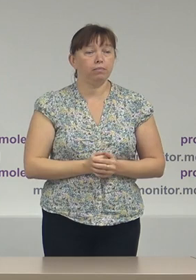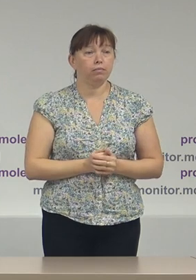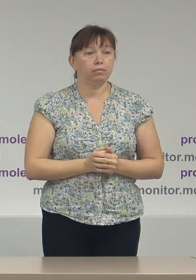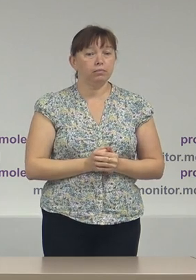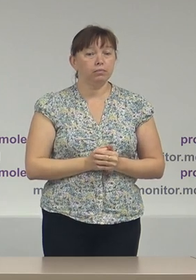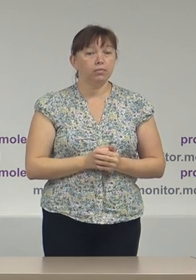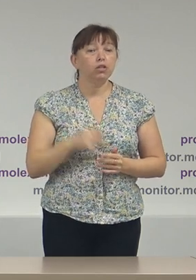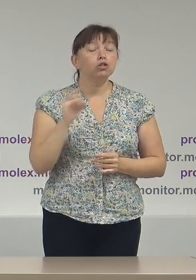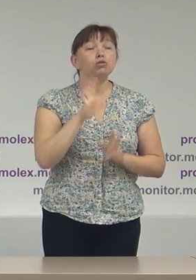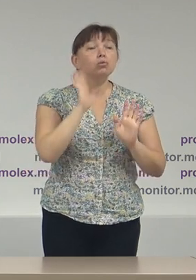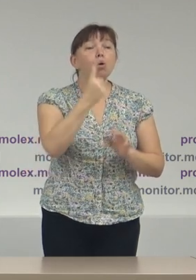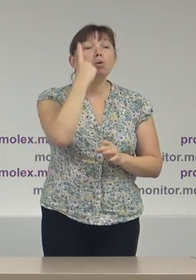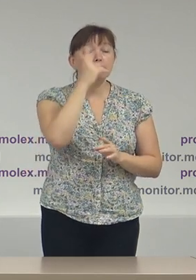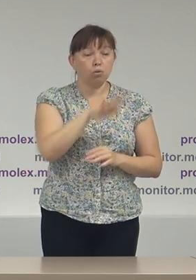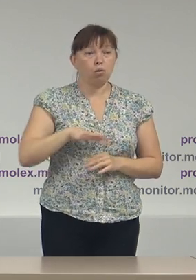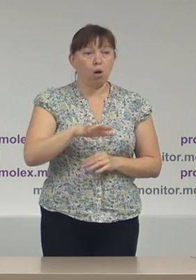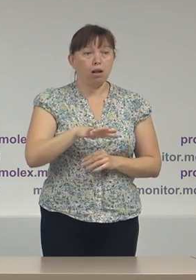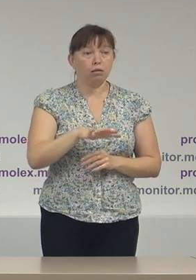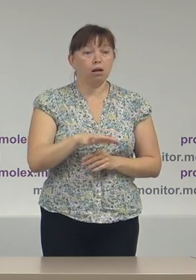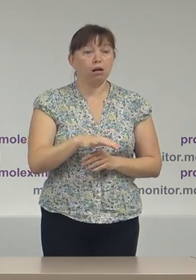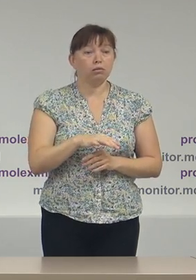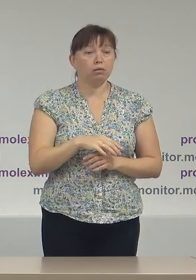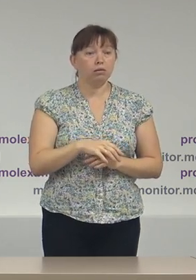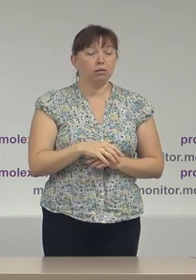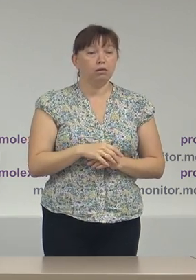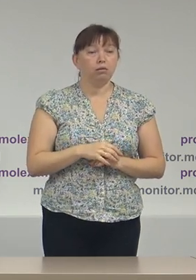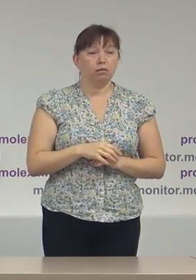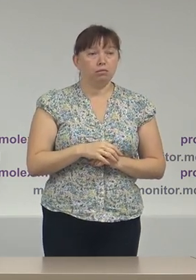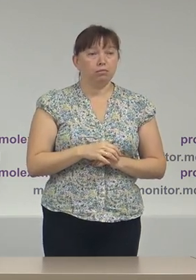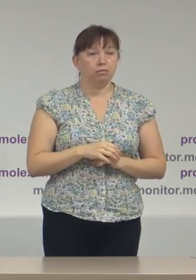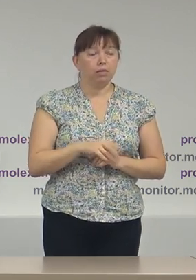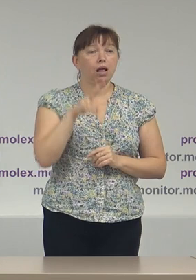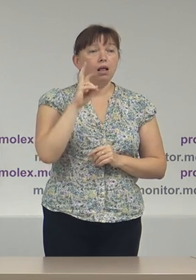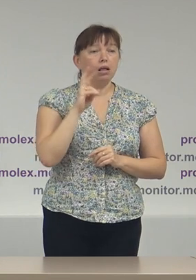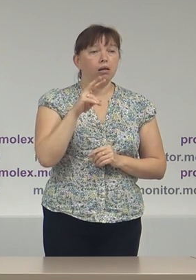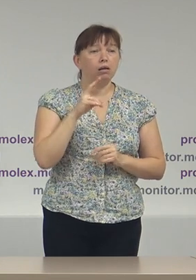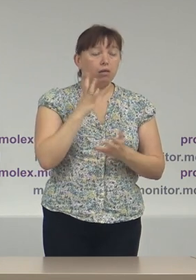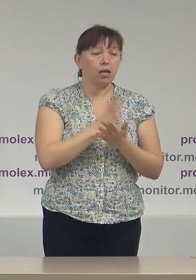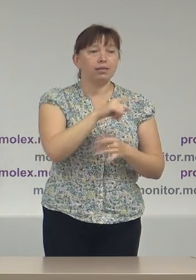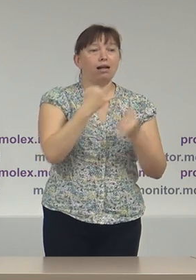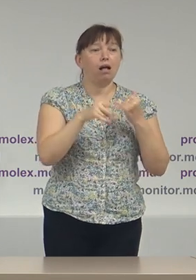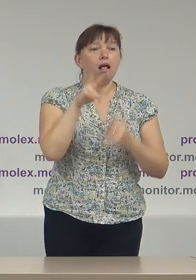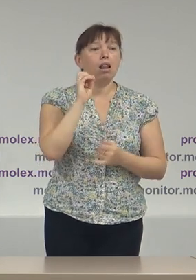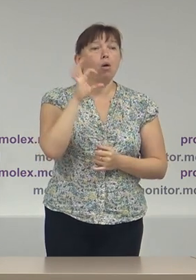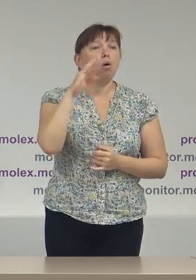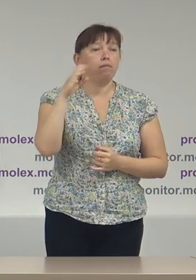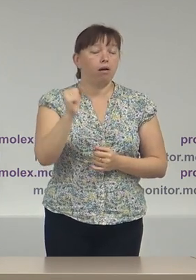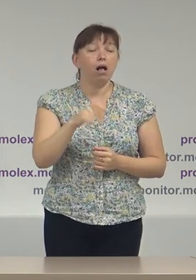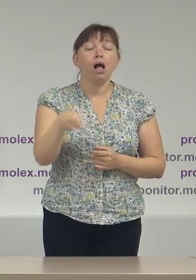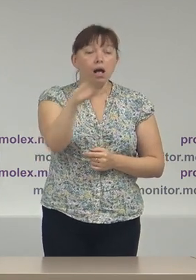2 și doar într-o singură localitate unitatea administrativ teritorială din nivelul 2 este codul galben în rest